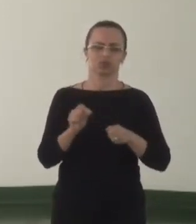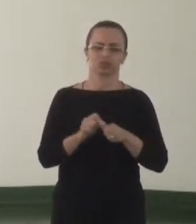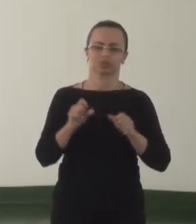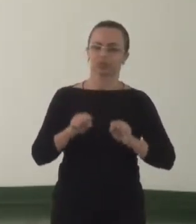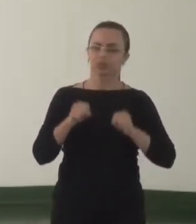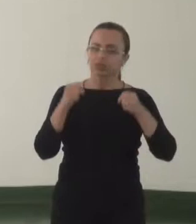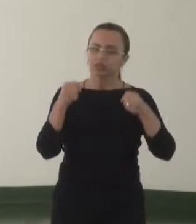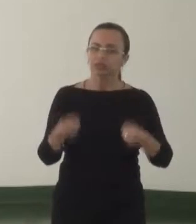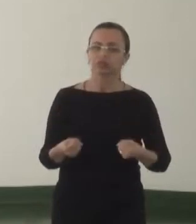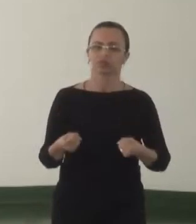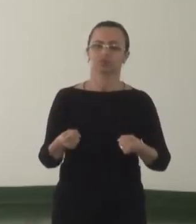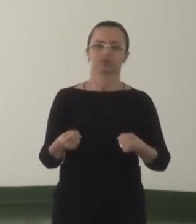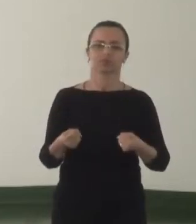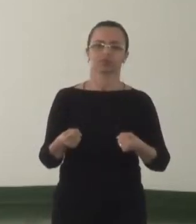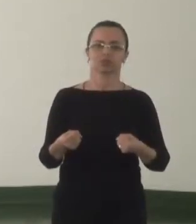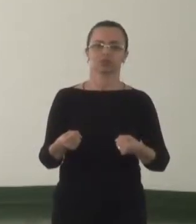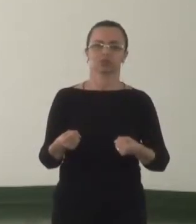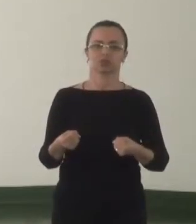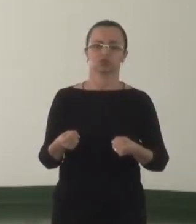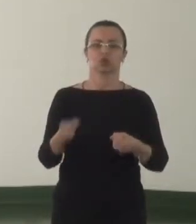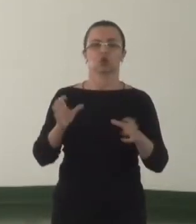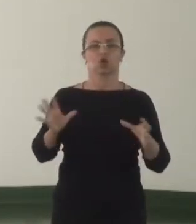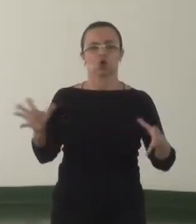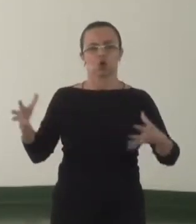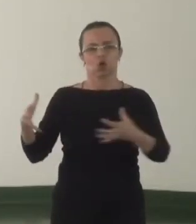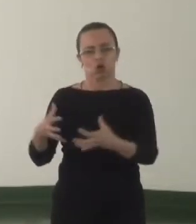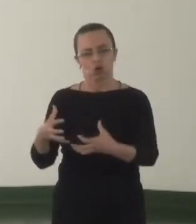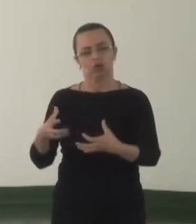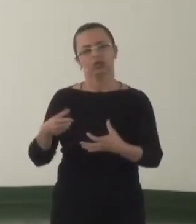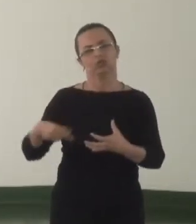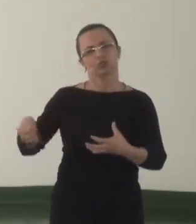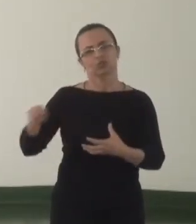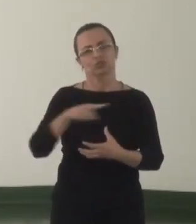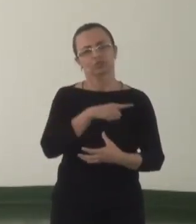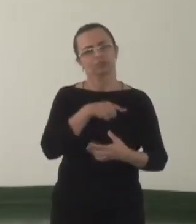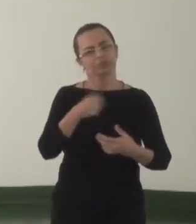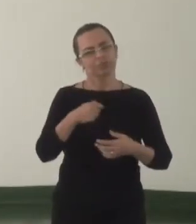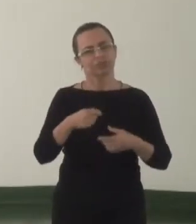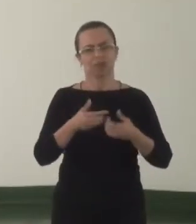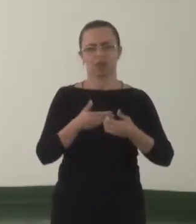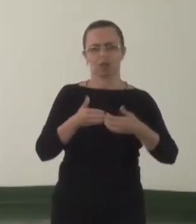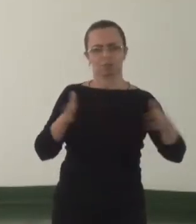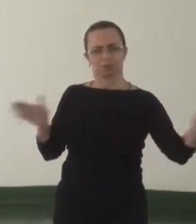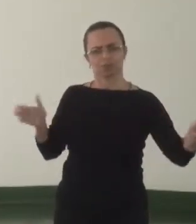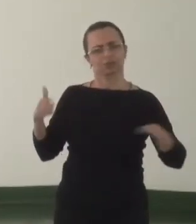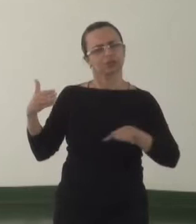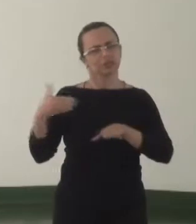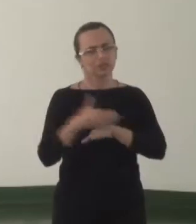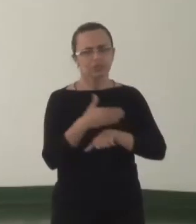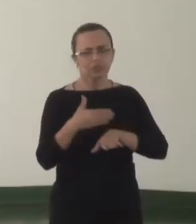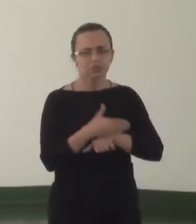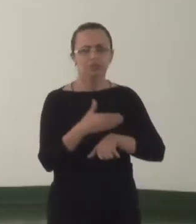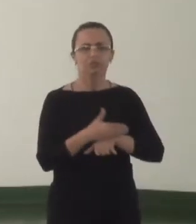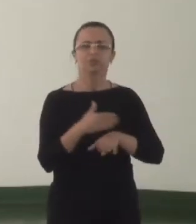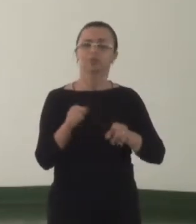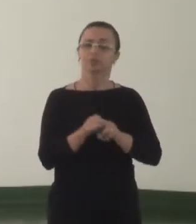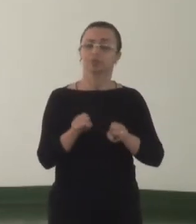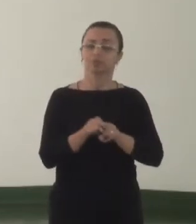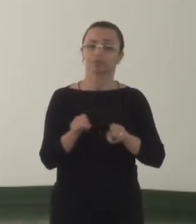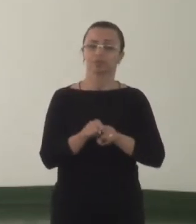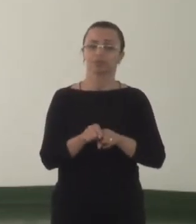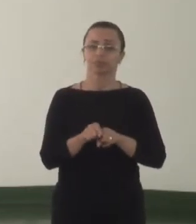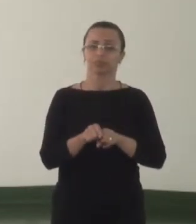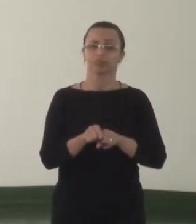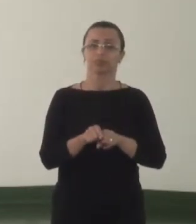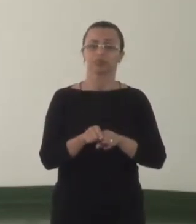defesa da coletividade, se tornando mais acessível, inclusive no aspecto